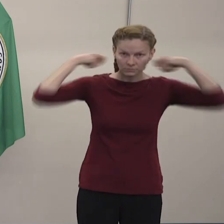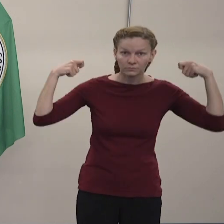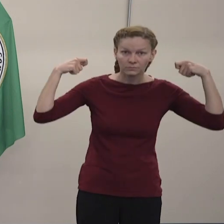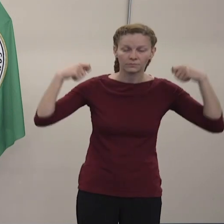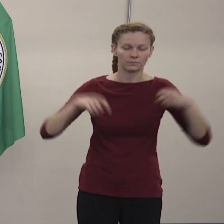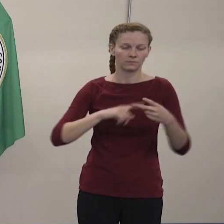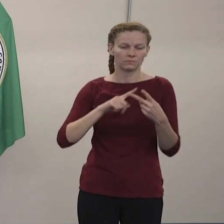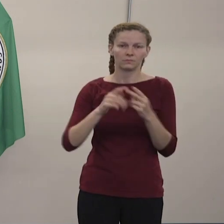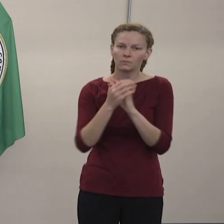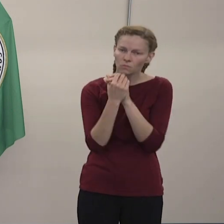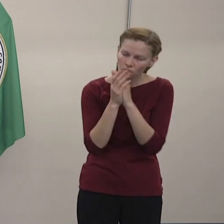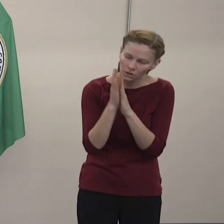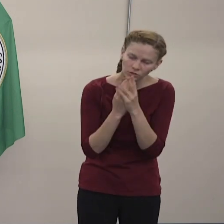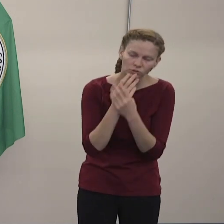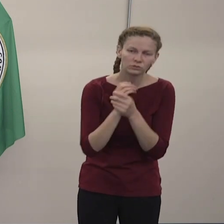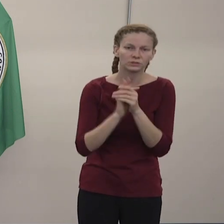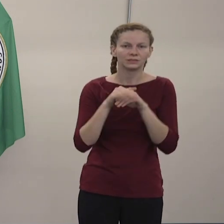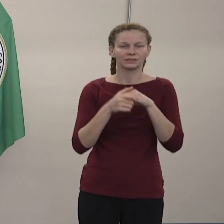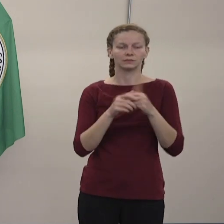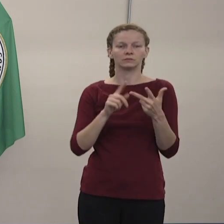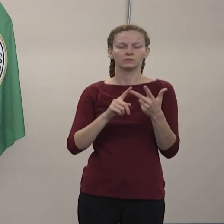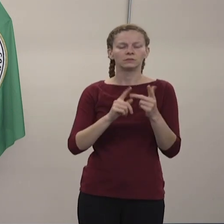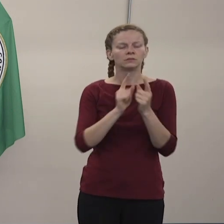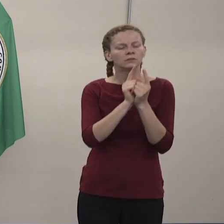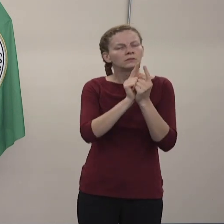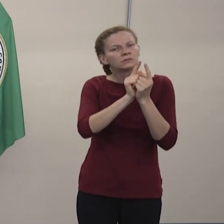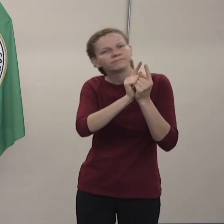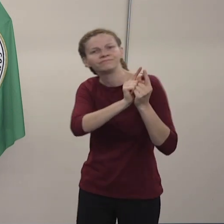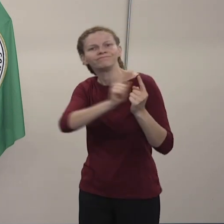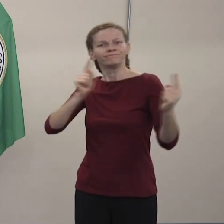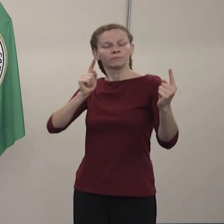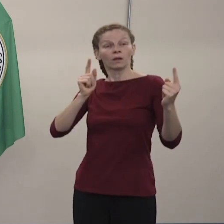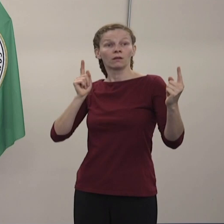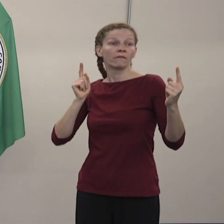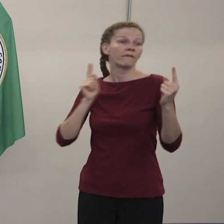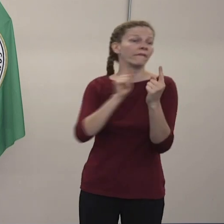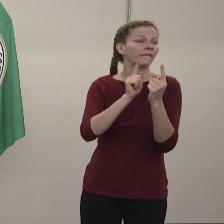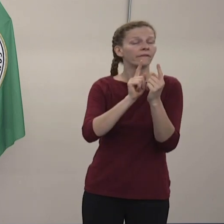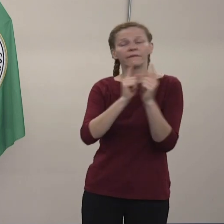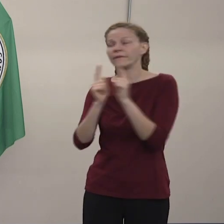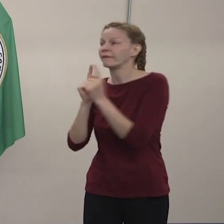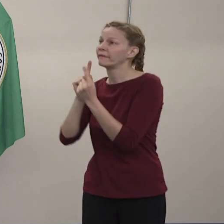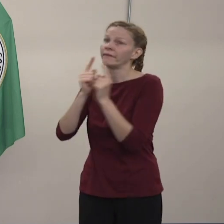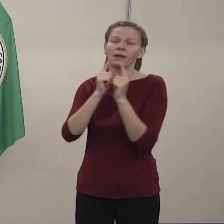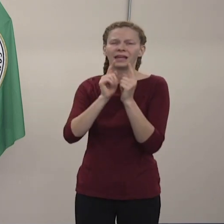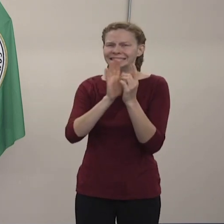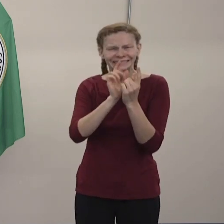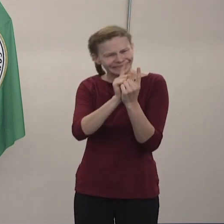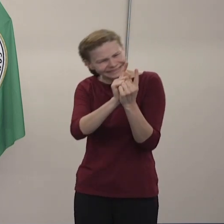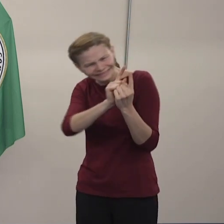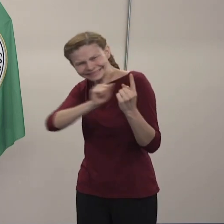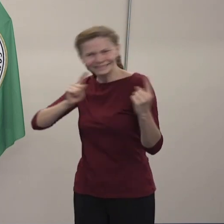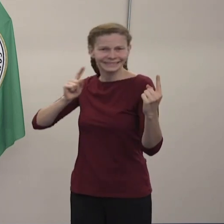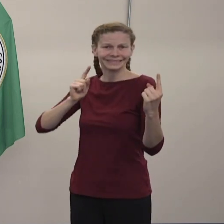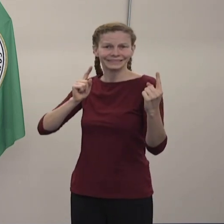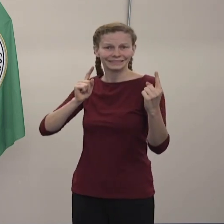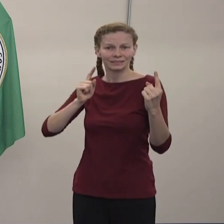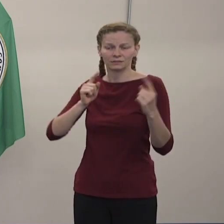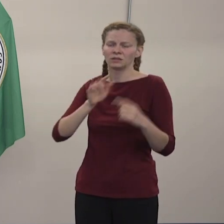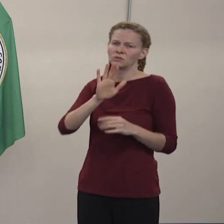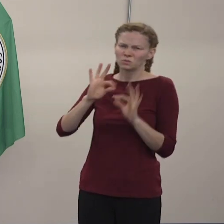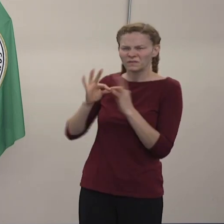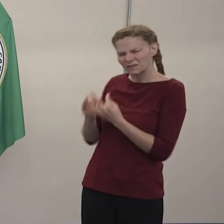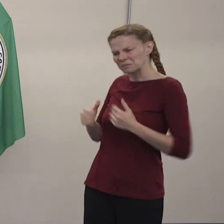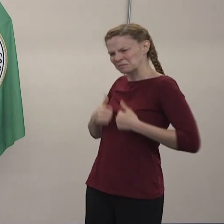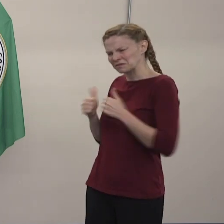las manos y mantenga la distanciación física de aquellos que no viven en su